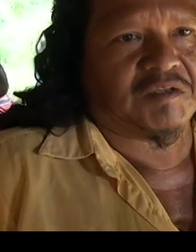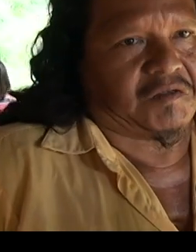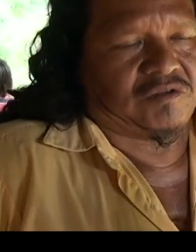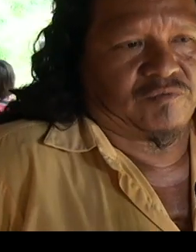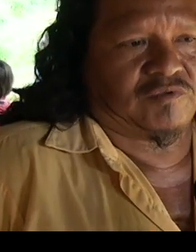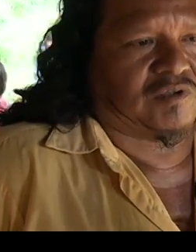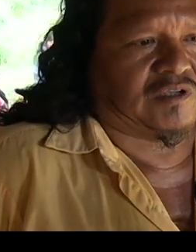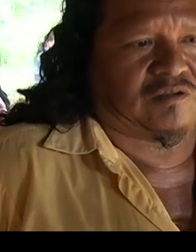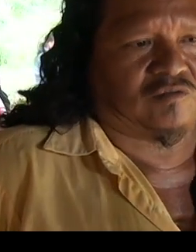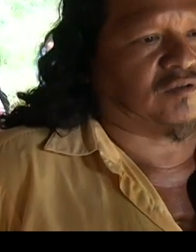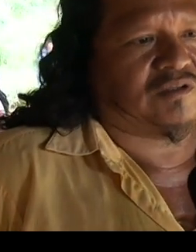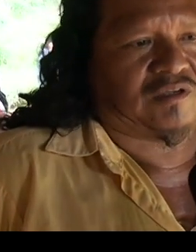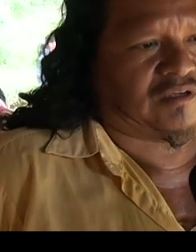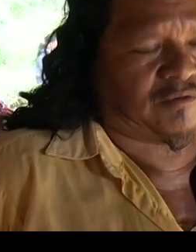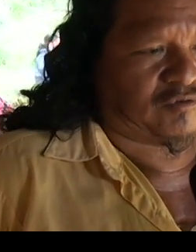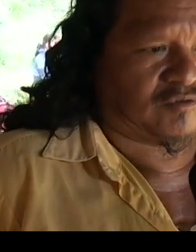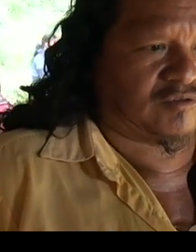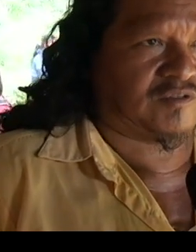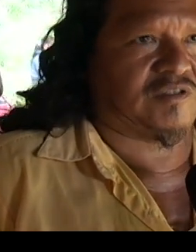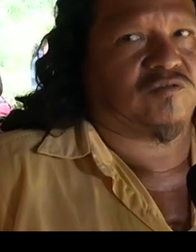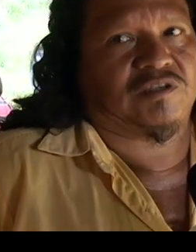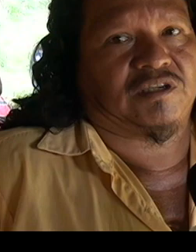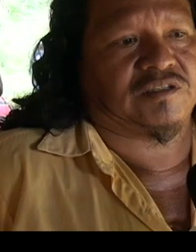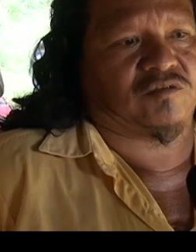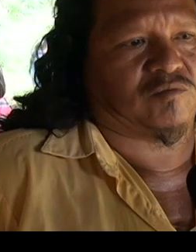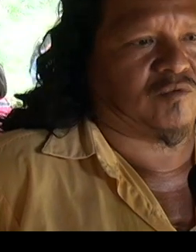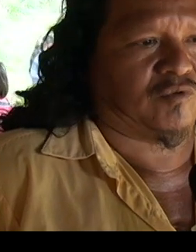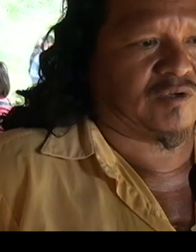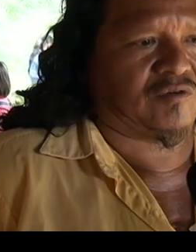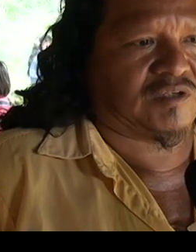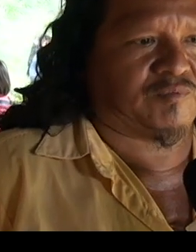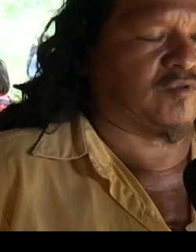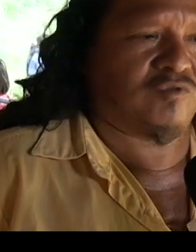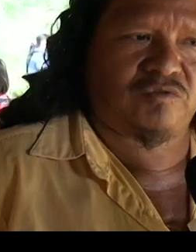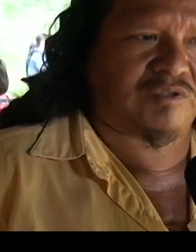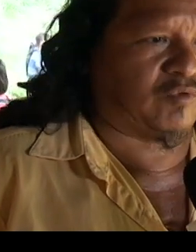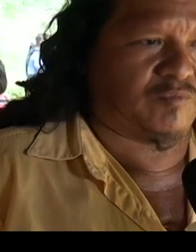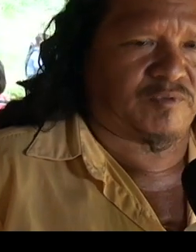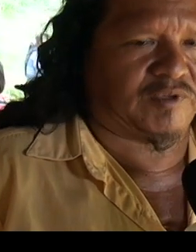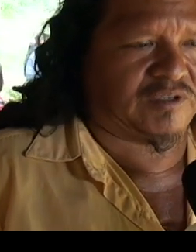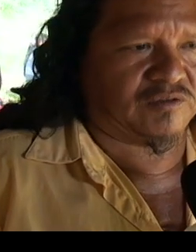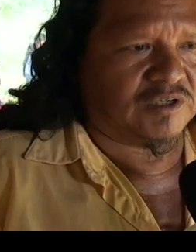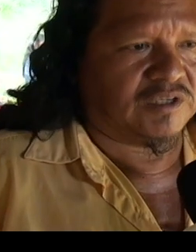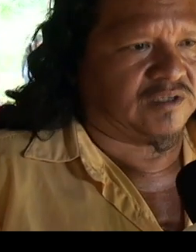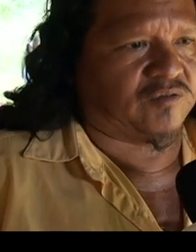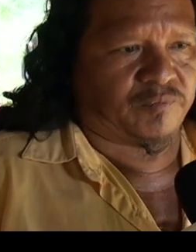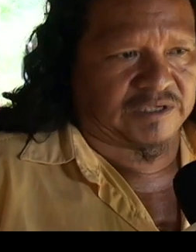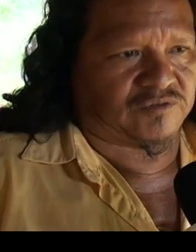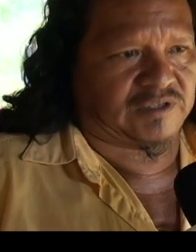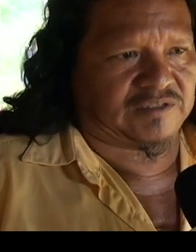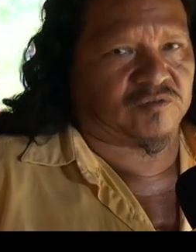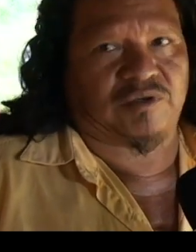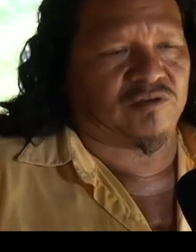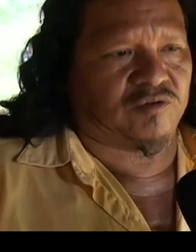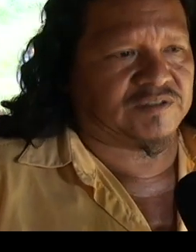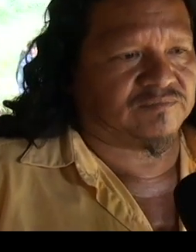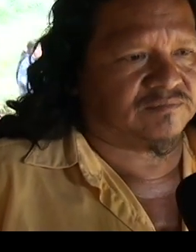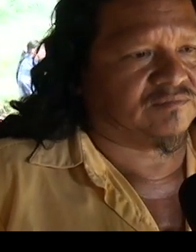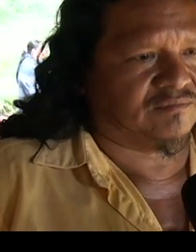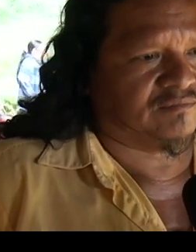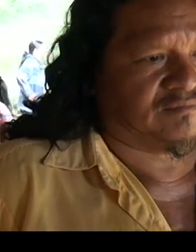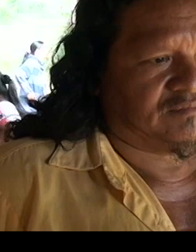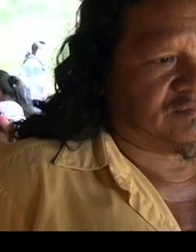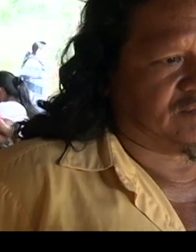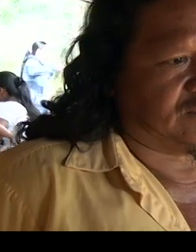acontecido y ponerse a disposición de dicho organismo. El presidente de la República terminó reafirmando el compromiso